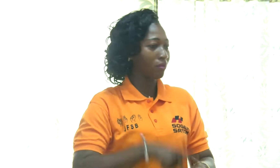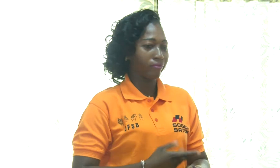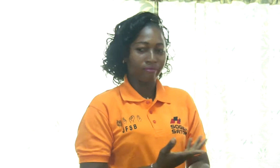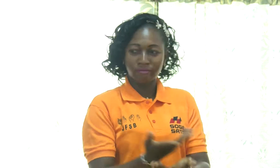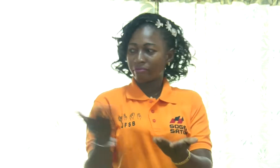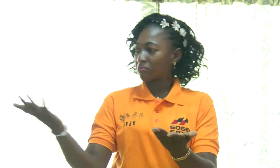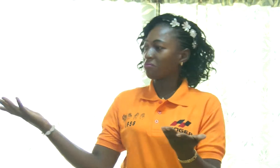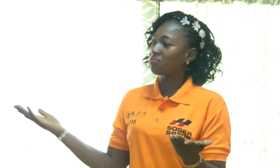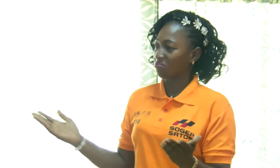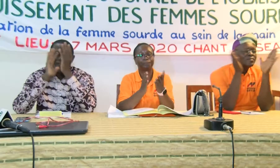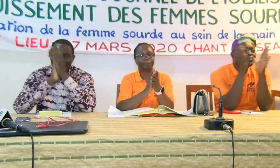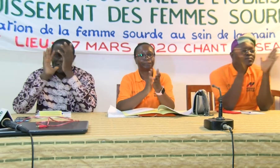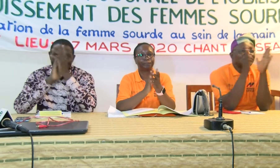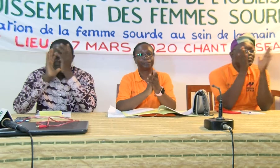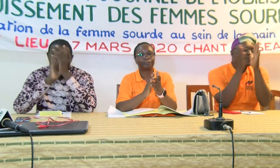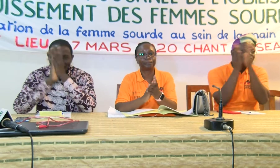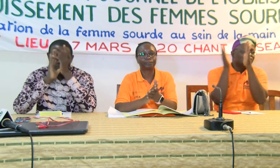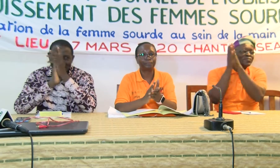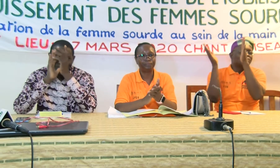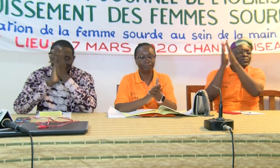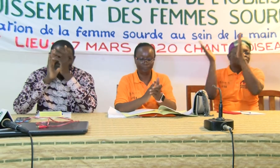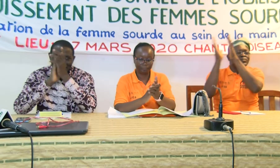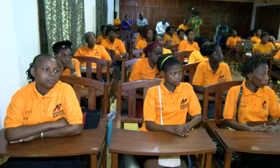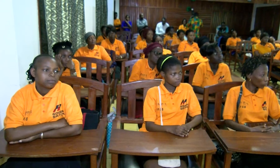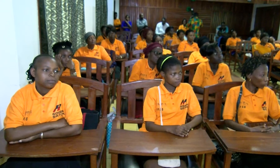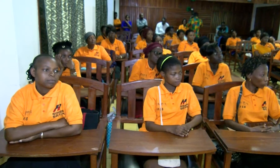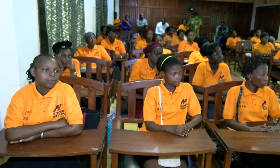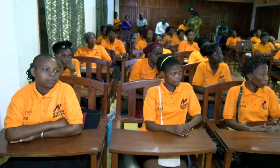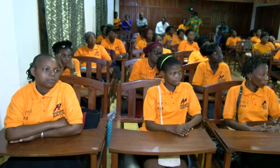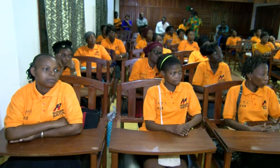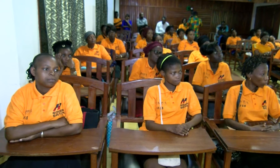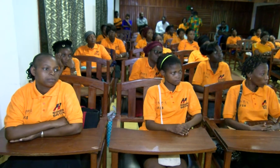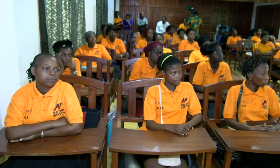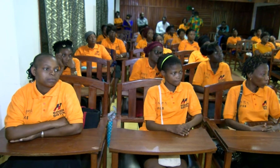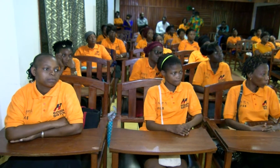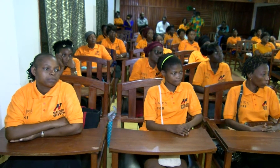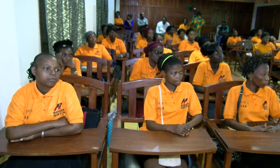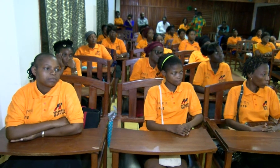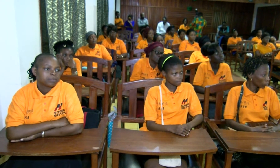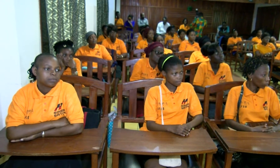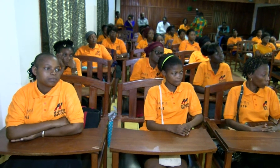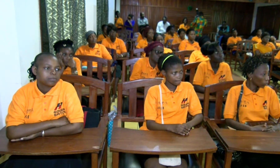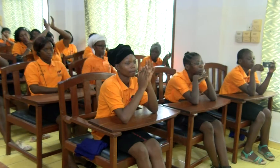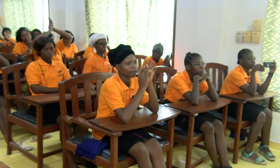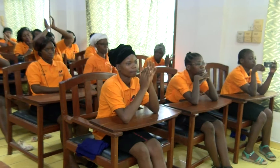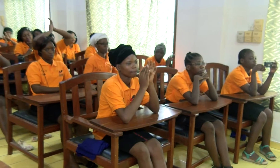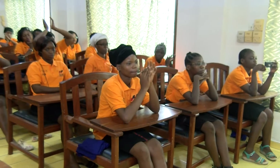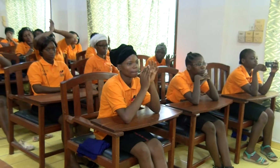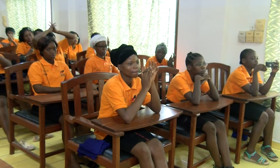'Association nationale des Sous du Bénin veulent briser un tabou, celui de leur marginalisation dont on ne